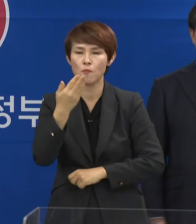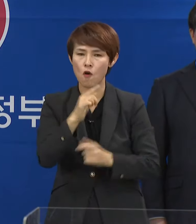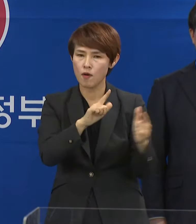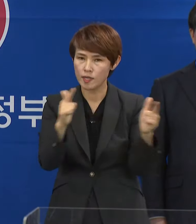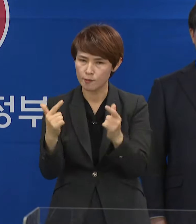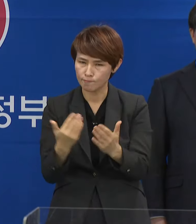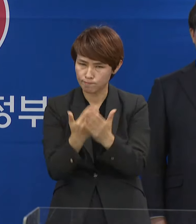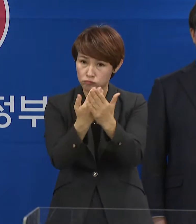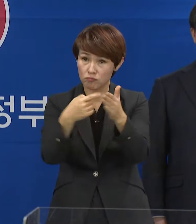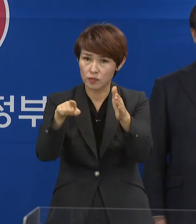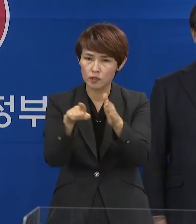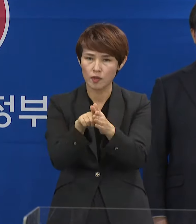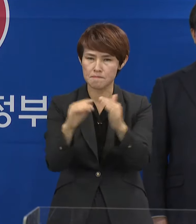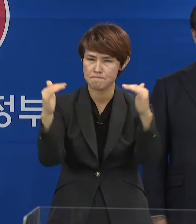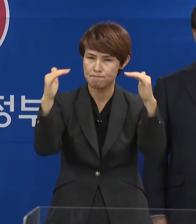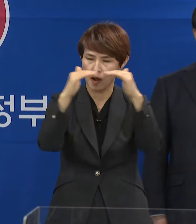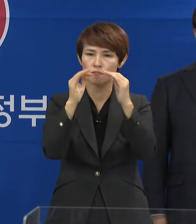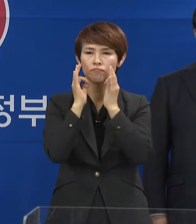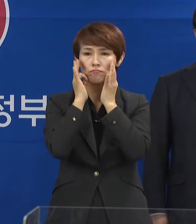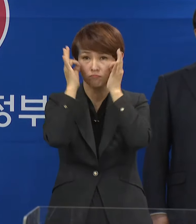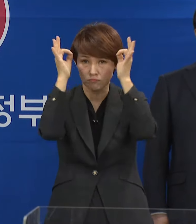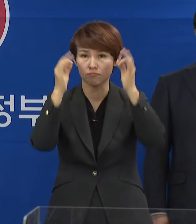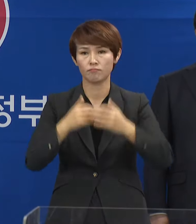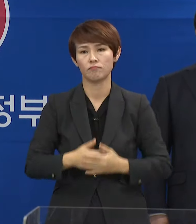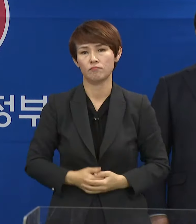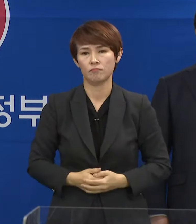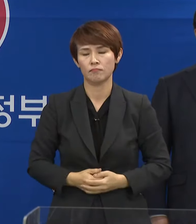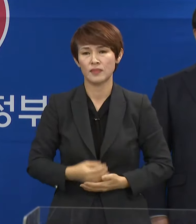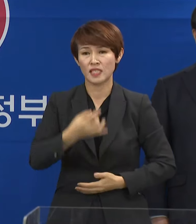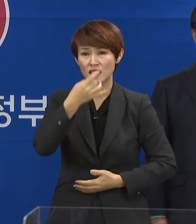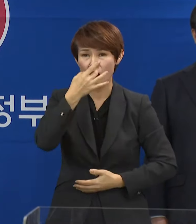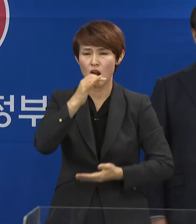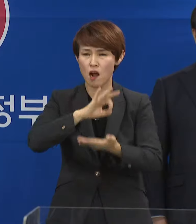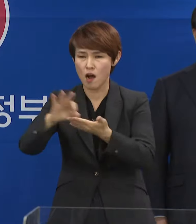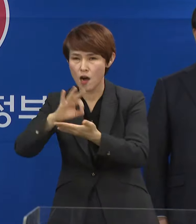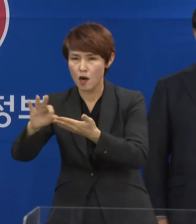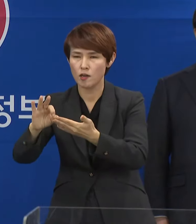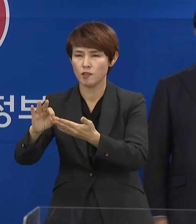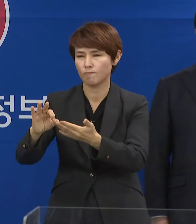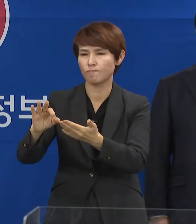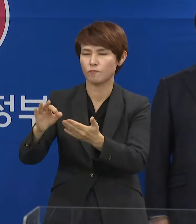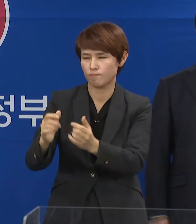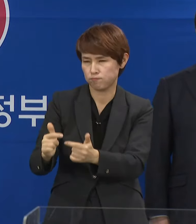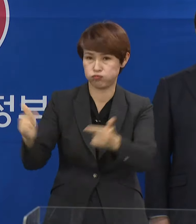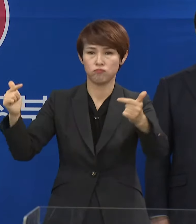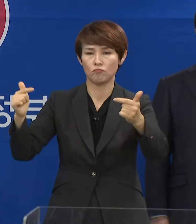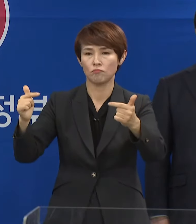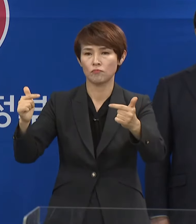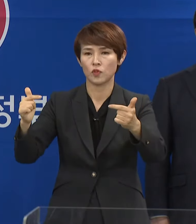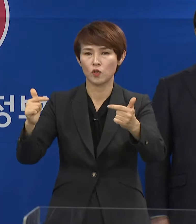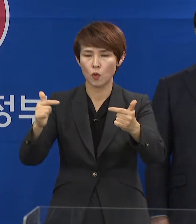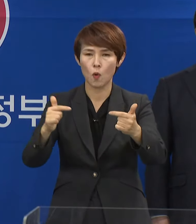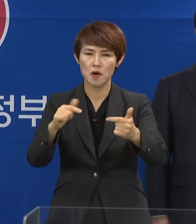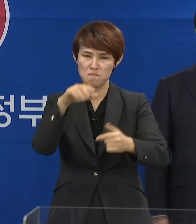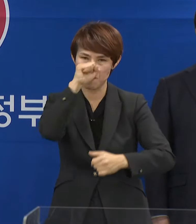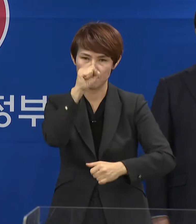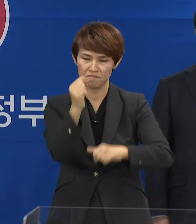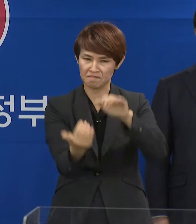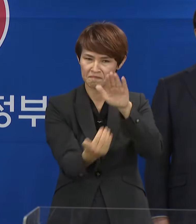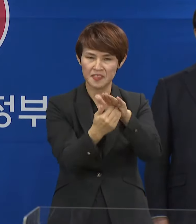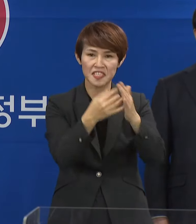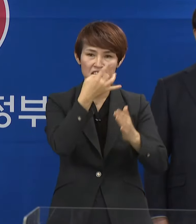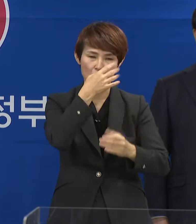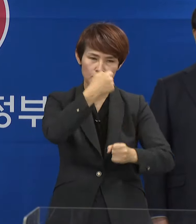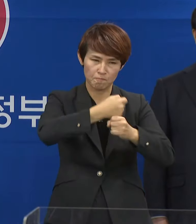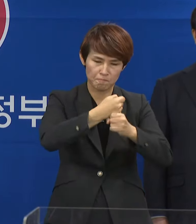생산의 수급 균형을 맞춰 나가겠습니다. 쌀 소비 수요를 최대한 확대하고 고품질 쌀